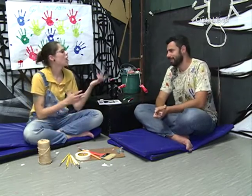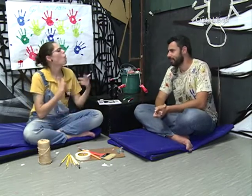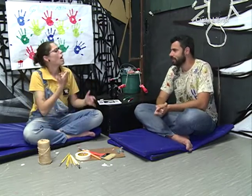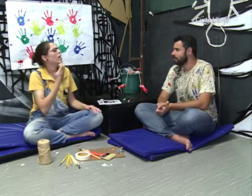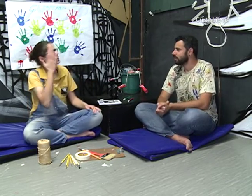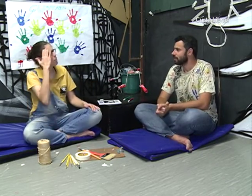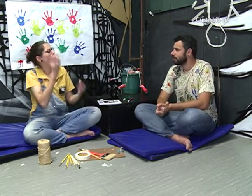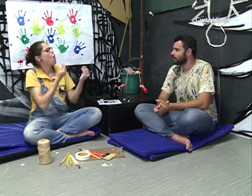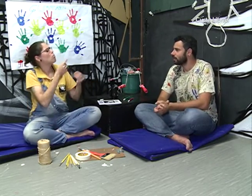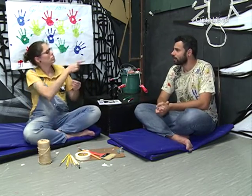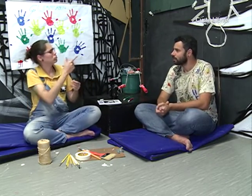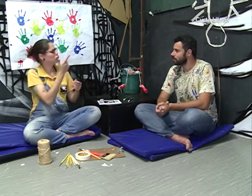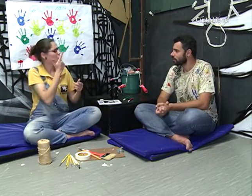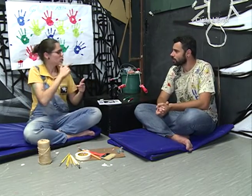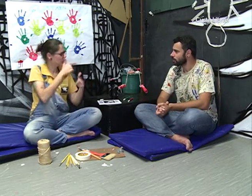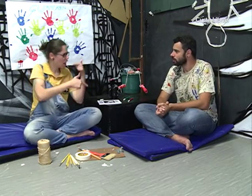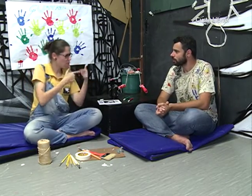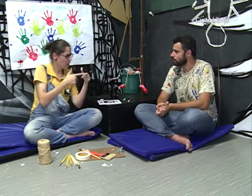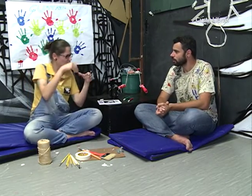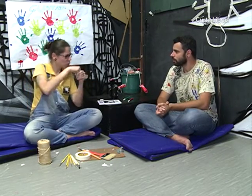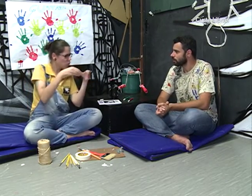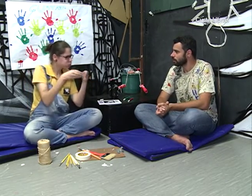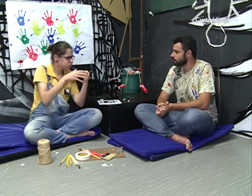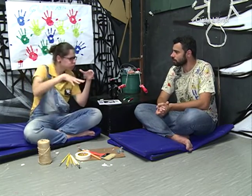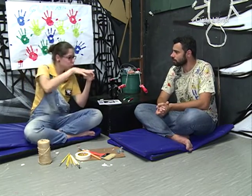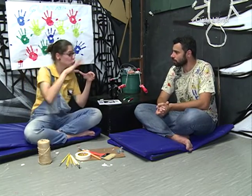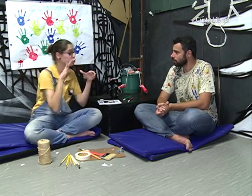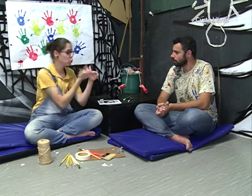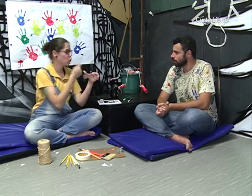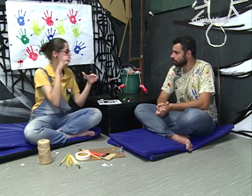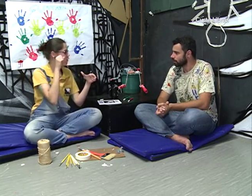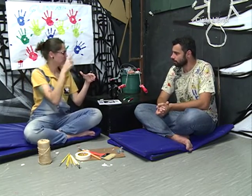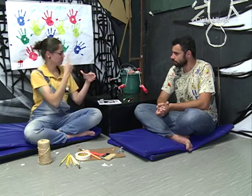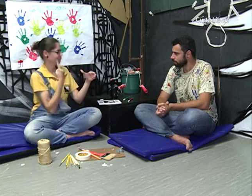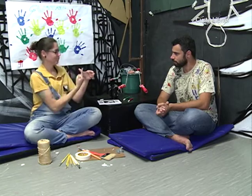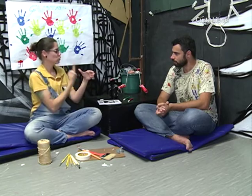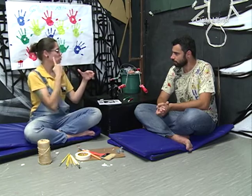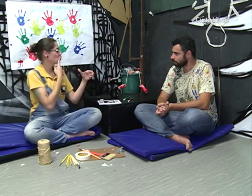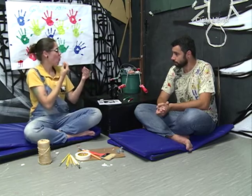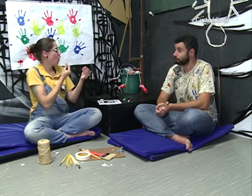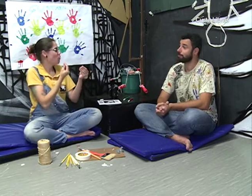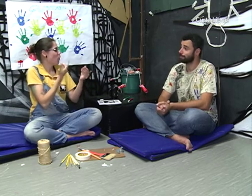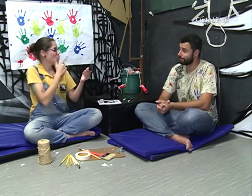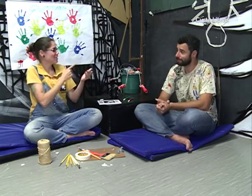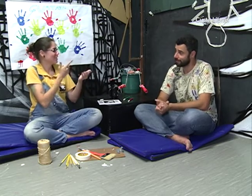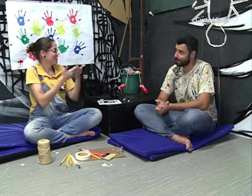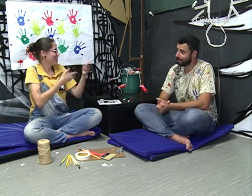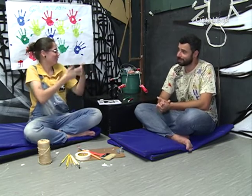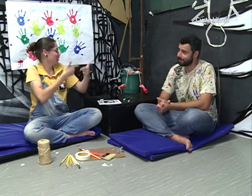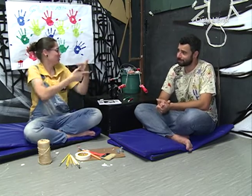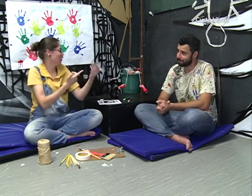Eu gostaria de saber como foi estar em uma turma onde todos eram ouvintes e você o único surdo. Foi difícil?